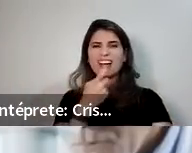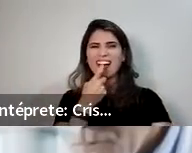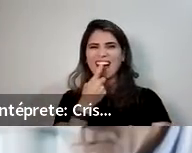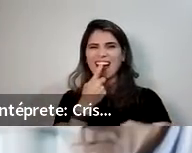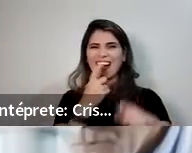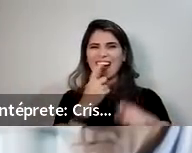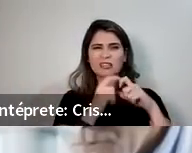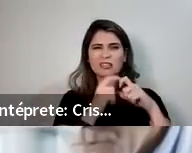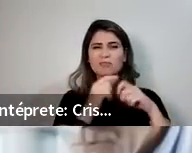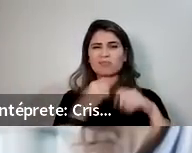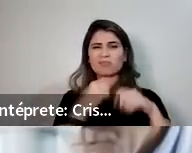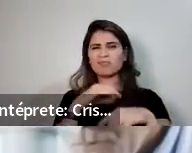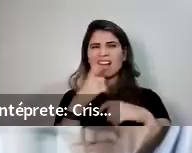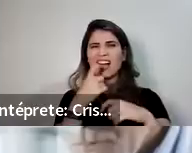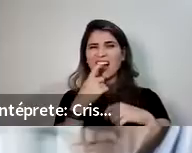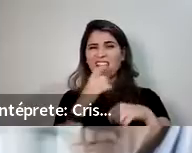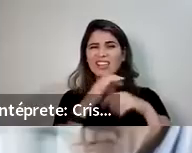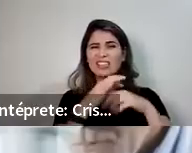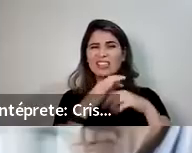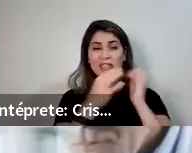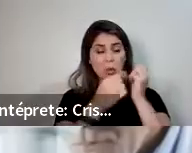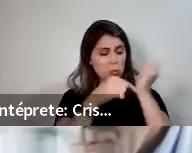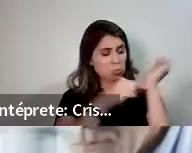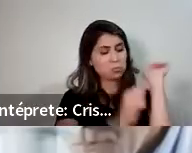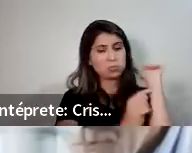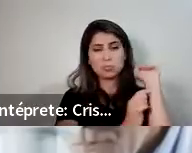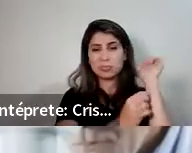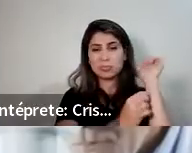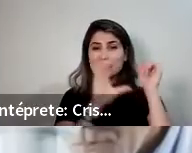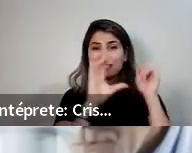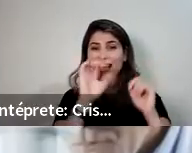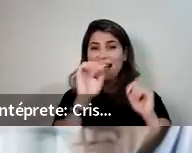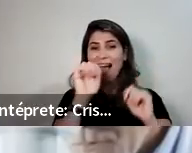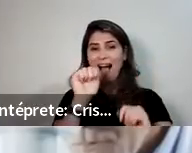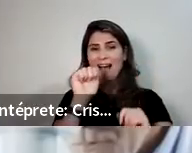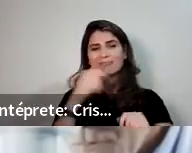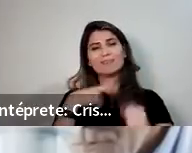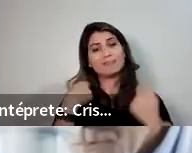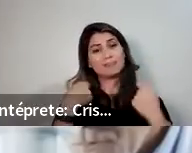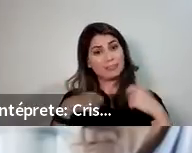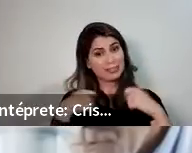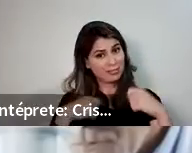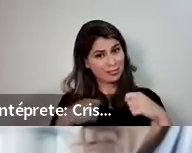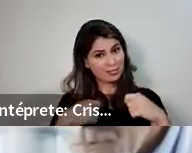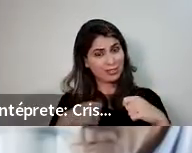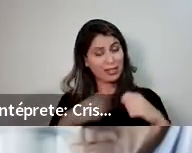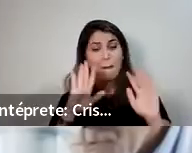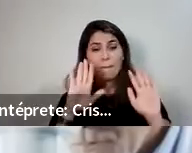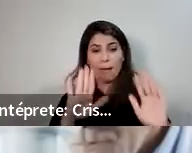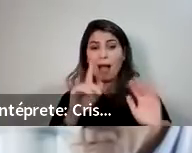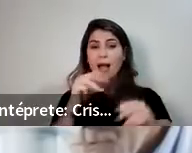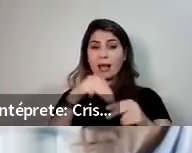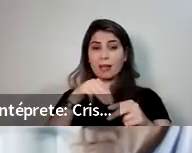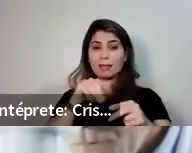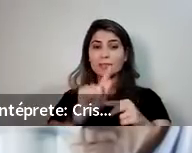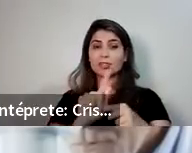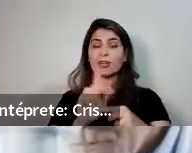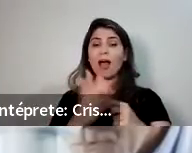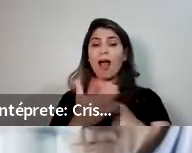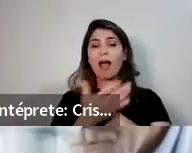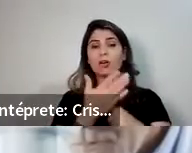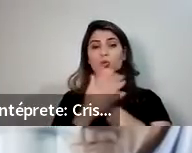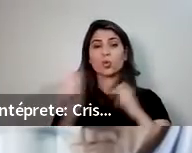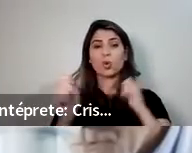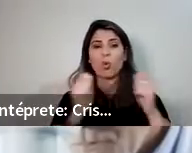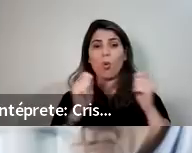regulação da entrada e saída de cálcio. Lembra que eu falei que a pessoa que tem pedra nos rins, que é o excesso de cálcio, ele não vai